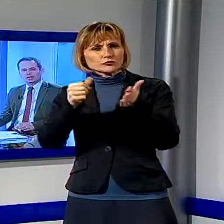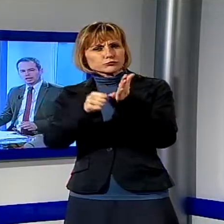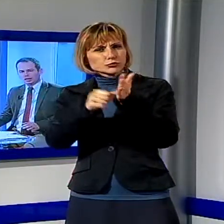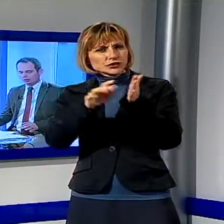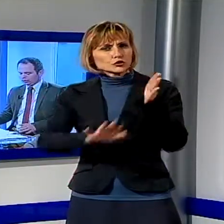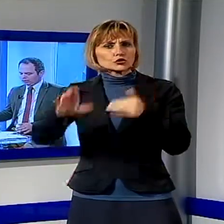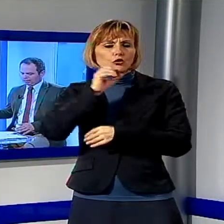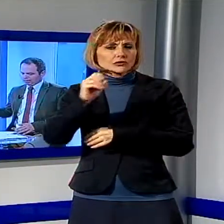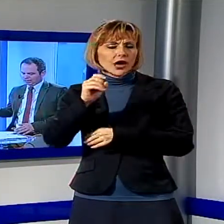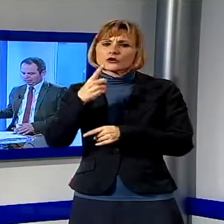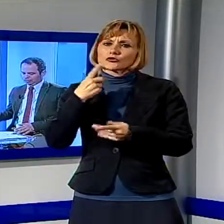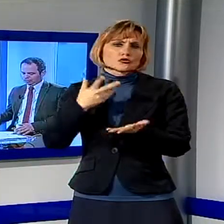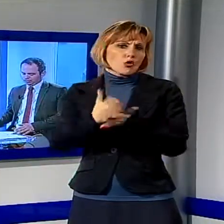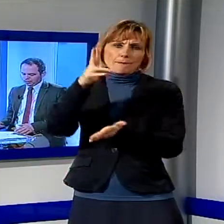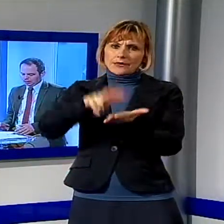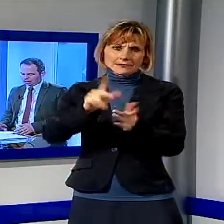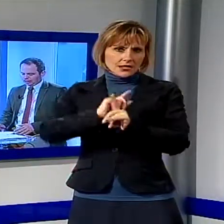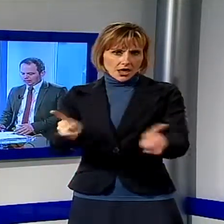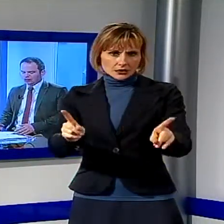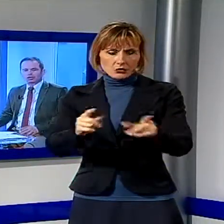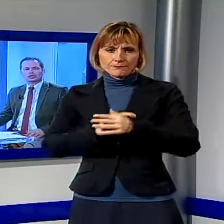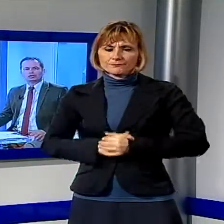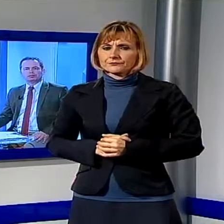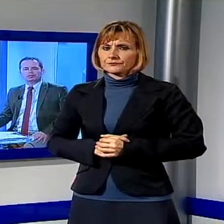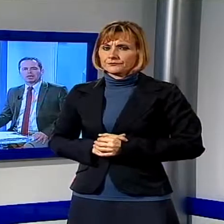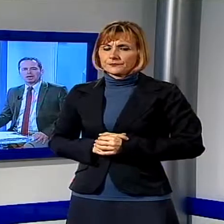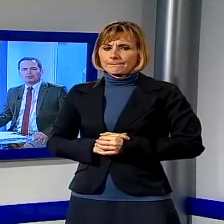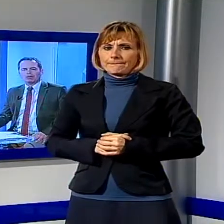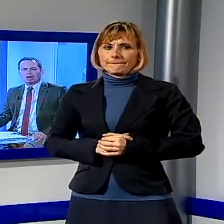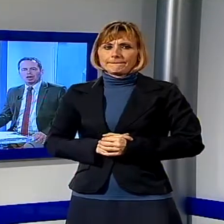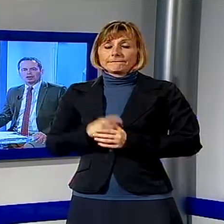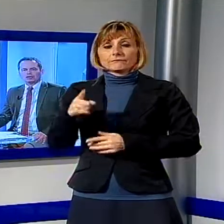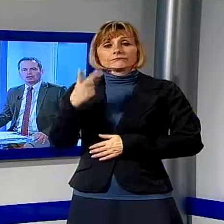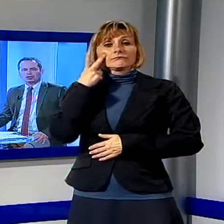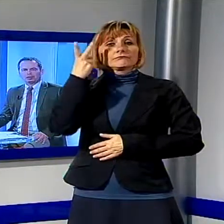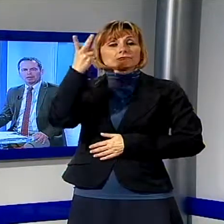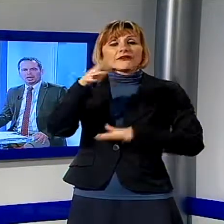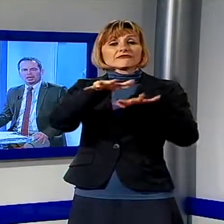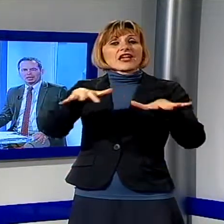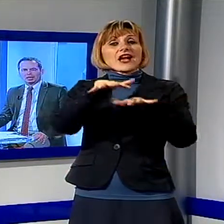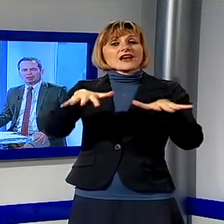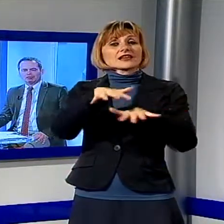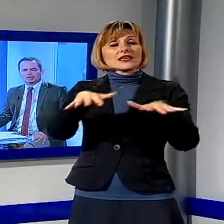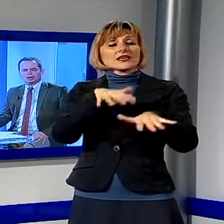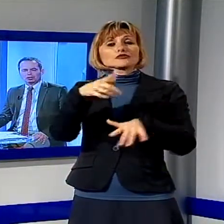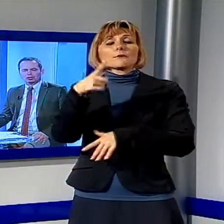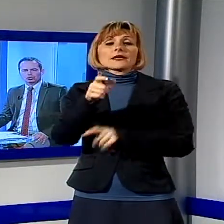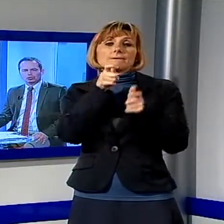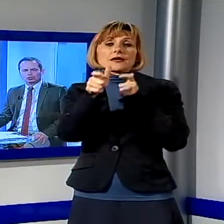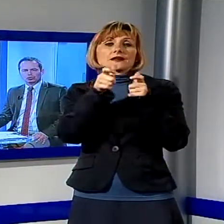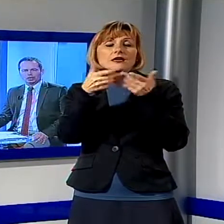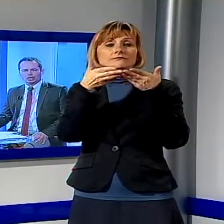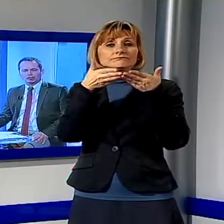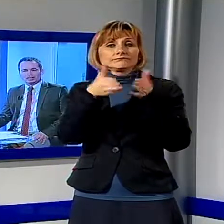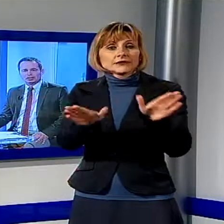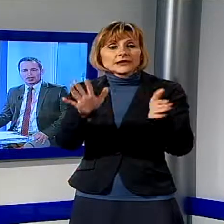in Toscana non passeranno. E adesso ci spostiamo a Viareggio per parlare della prossima